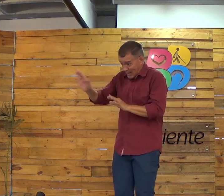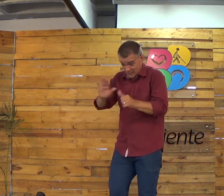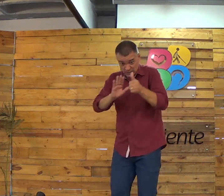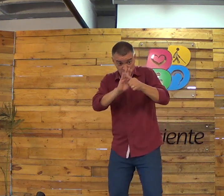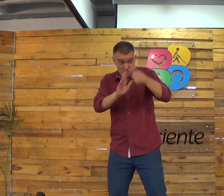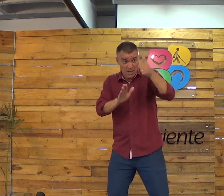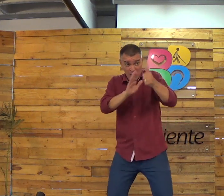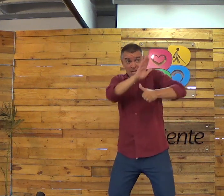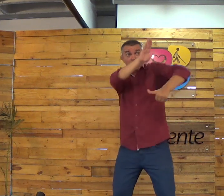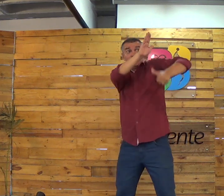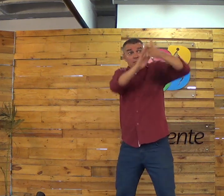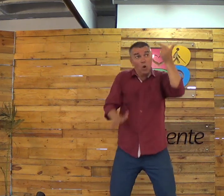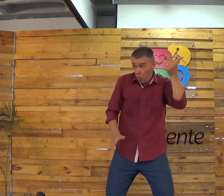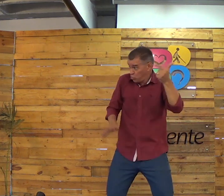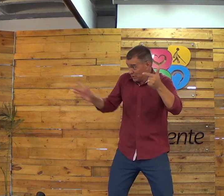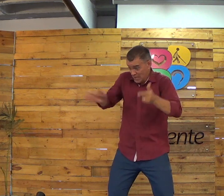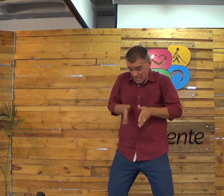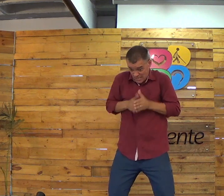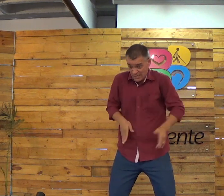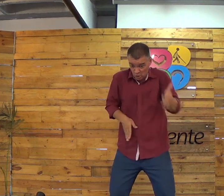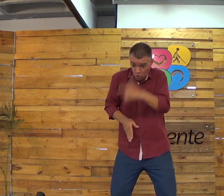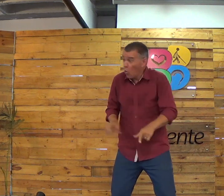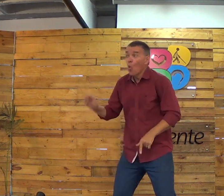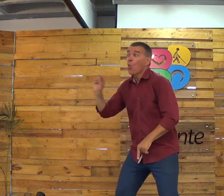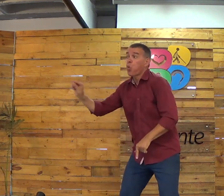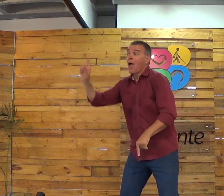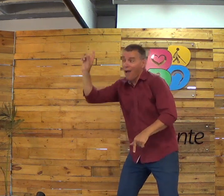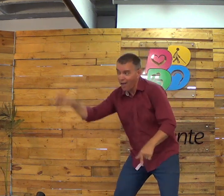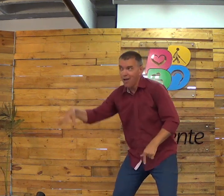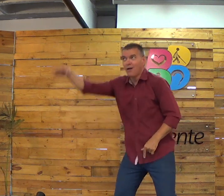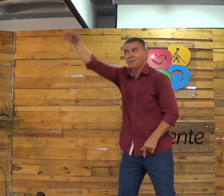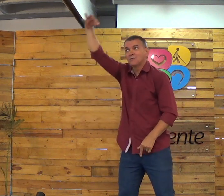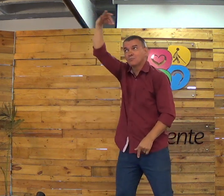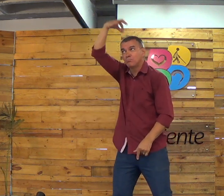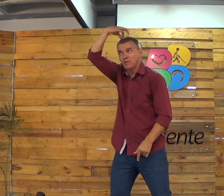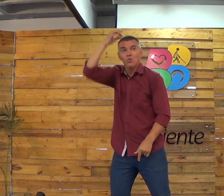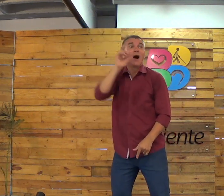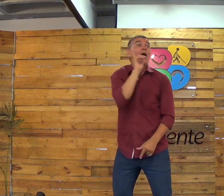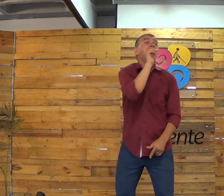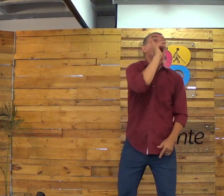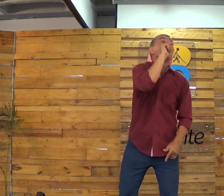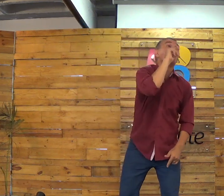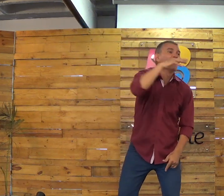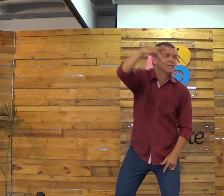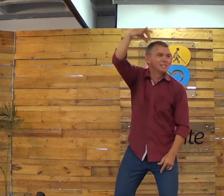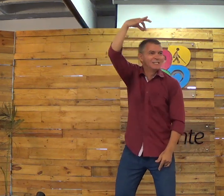Ok? Esse foi o primeiro nascimento. O segundo nascimento se refere ao Espírito.